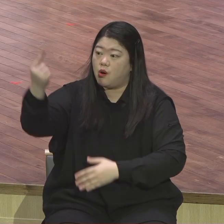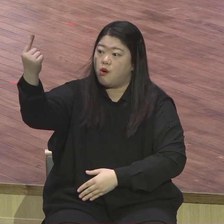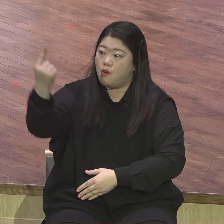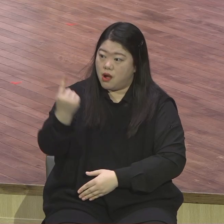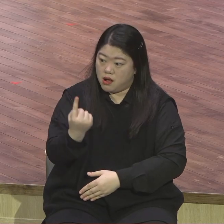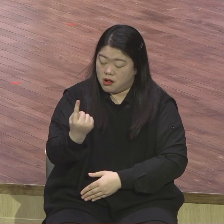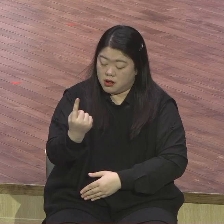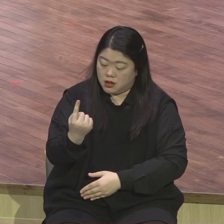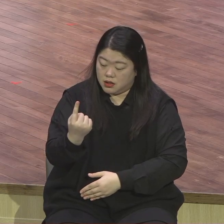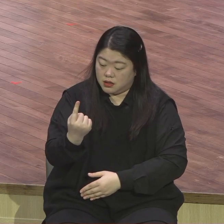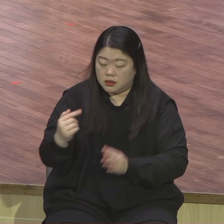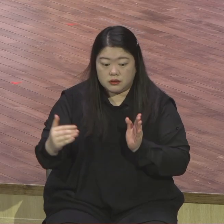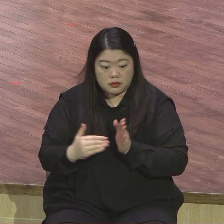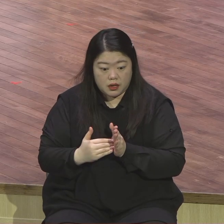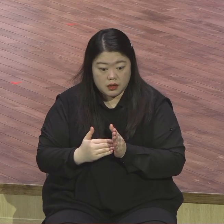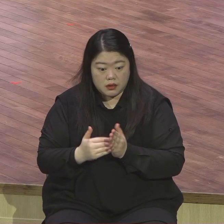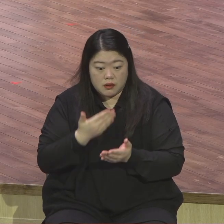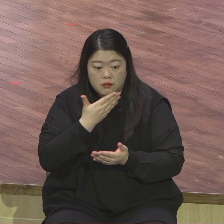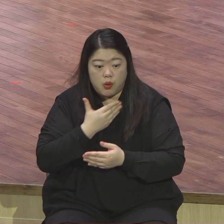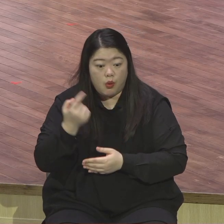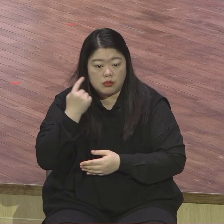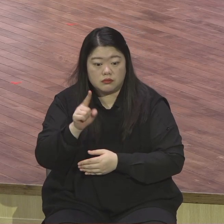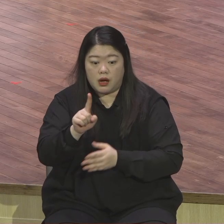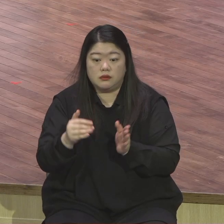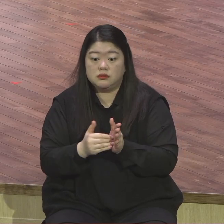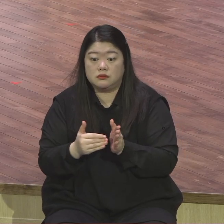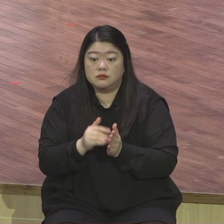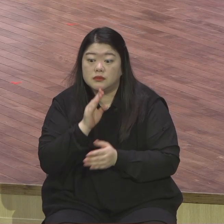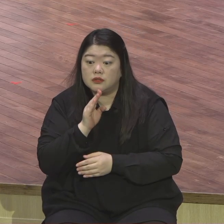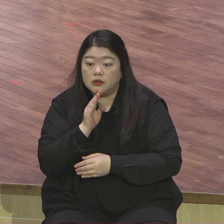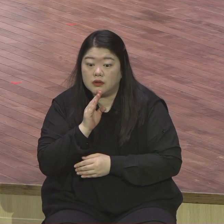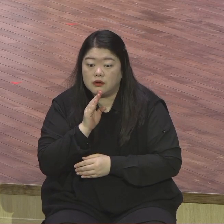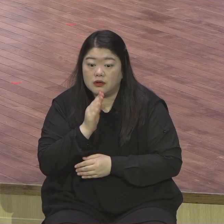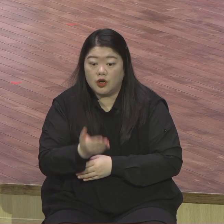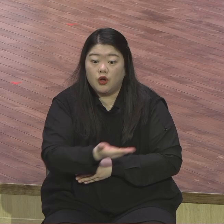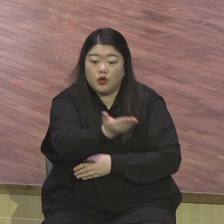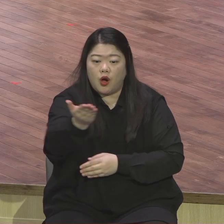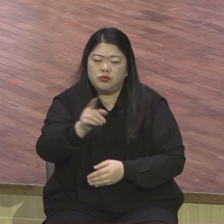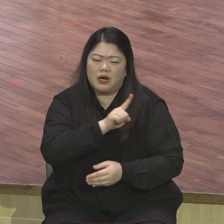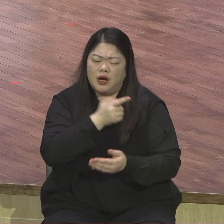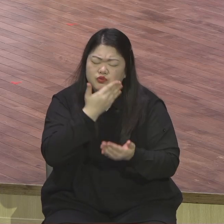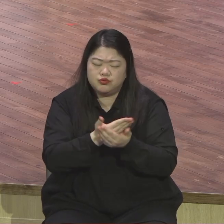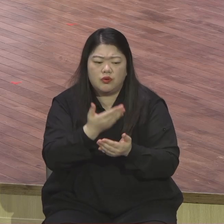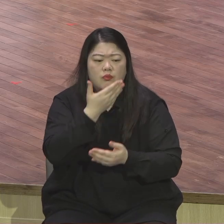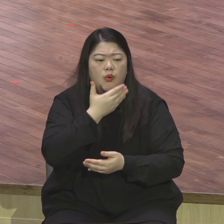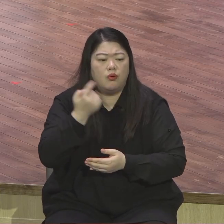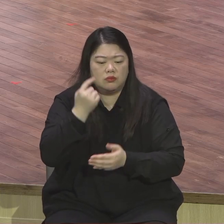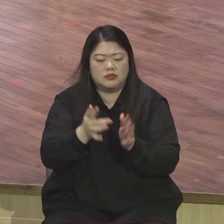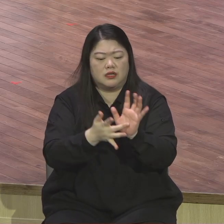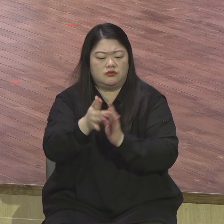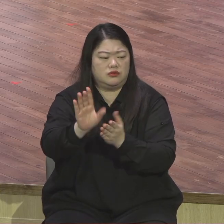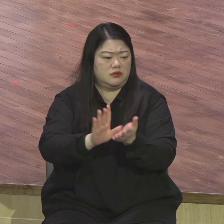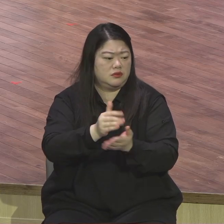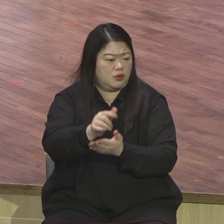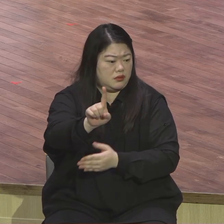모든 문제를 다 푸실 분은 예수 그리스도밖에 없습니다 예수 그리스도가 오셨기 때문에 우리에게 이것을 뭐라 그래요